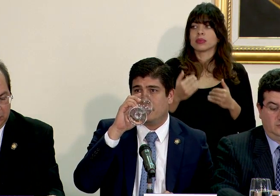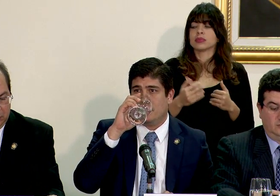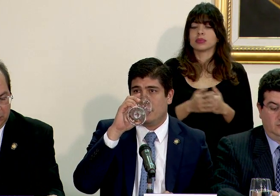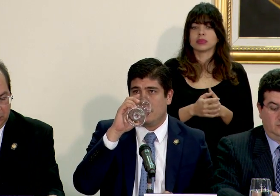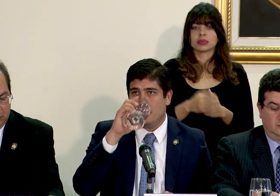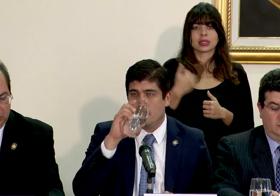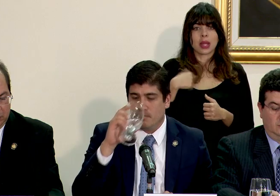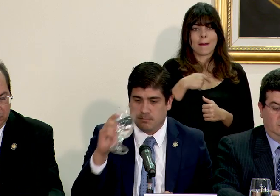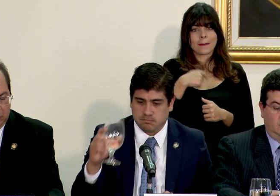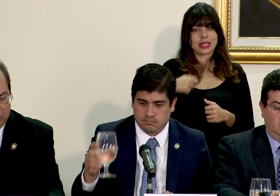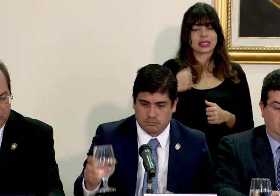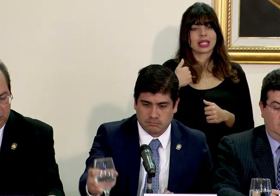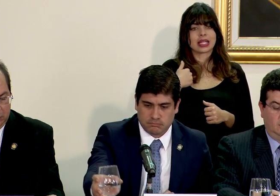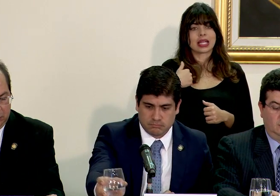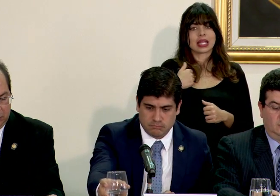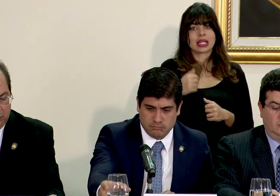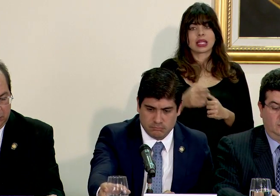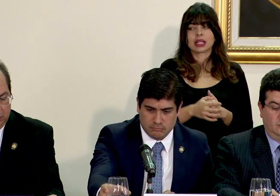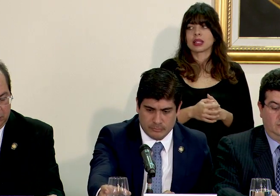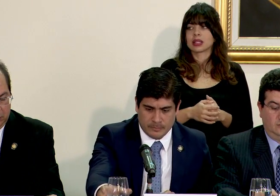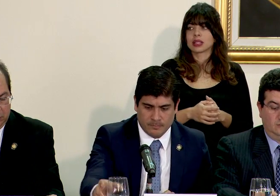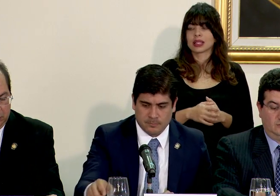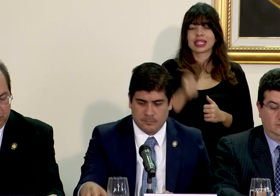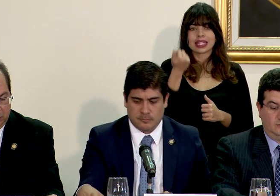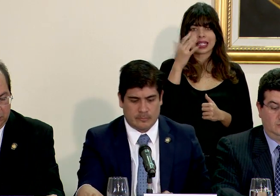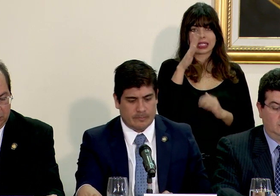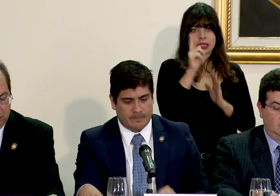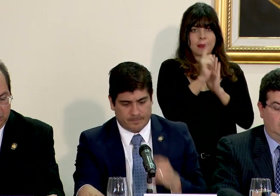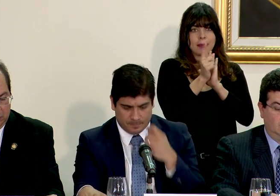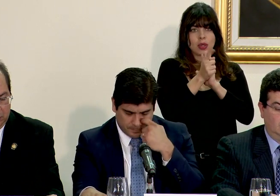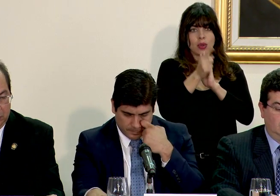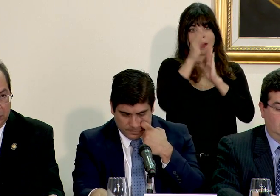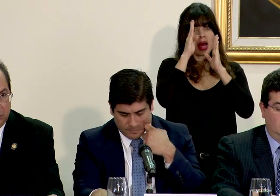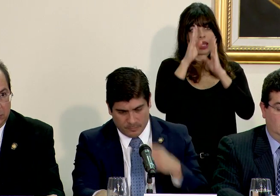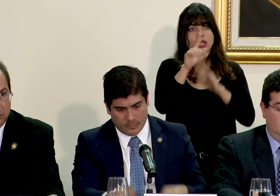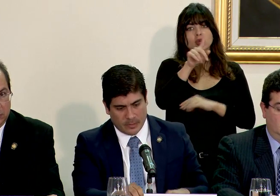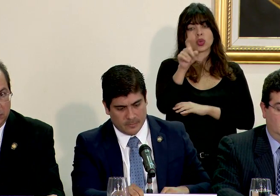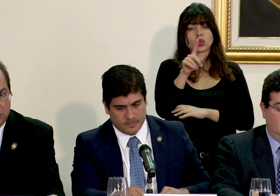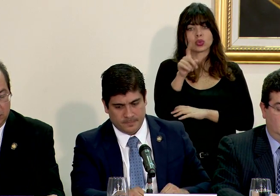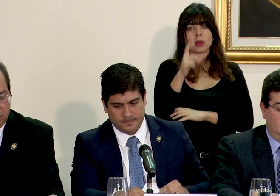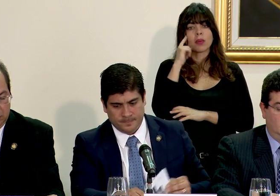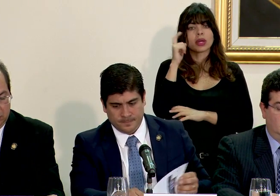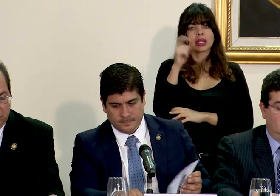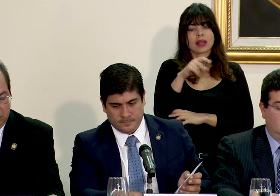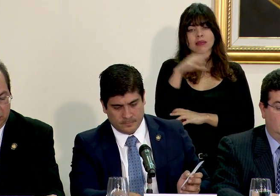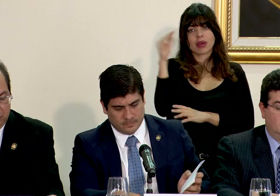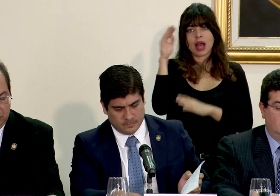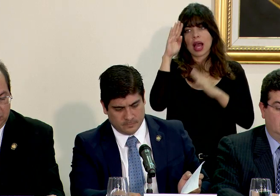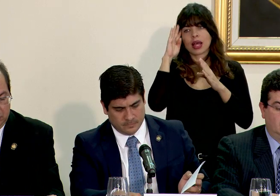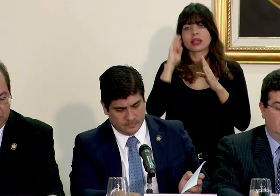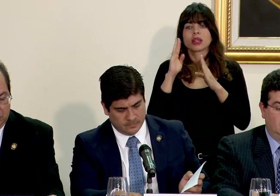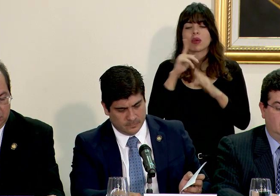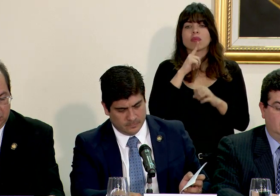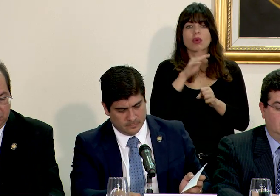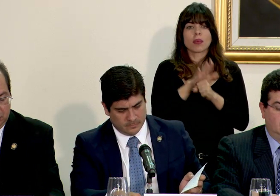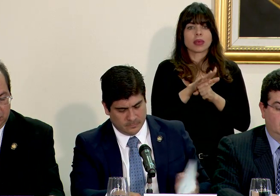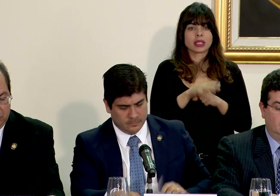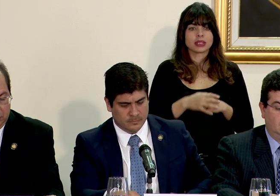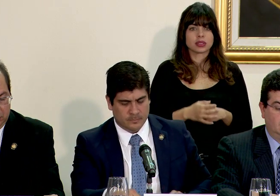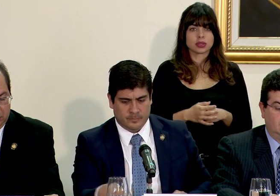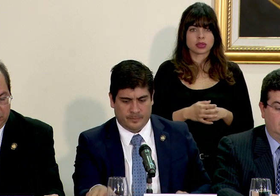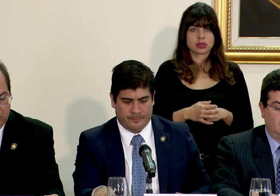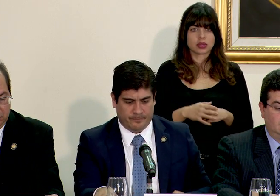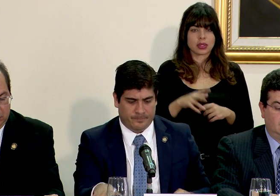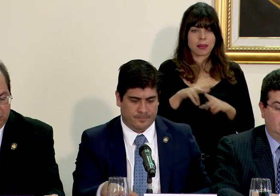Presidente tiene aproximadamente en este momento unos 15 minutos para atender consultas porque debe atender los compromisos que